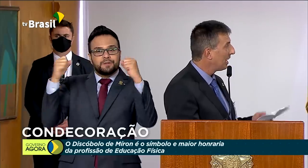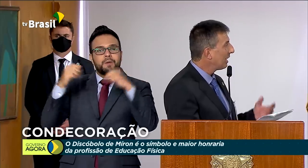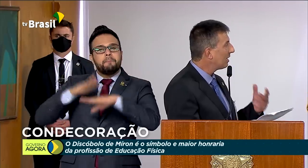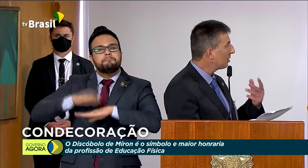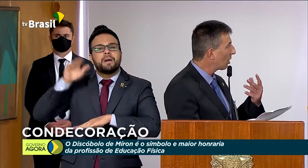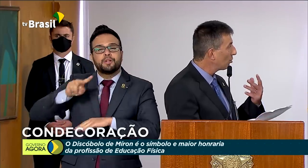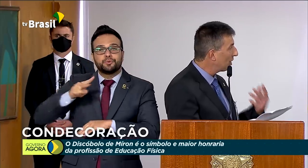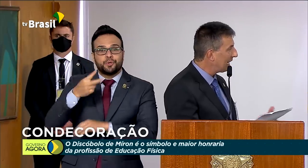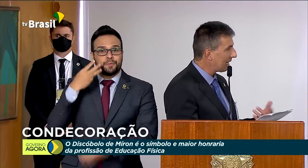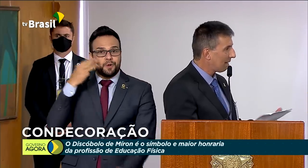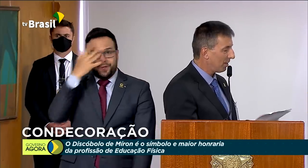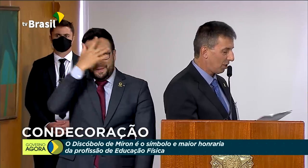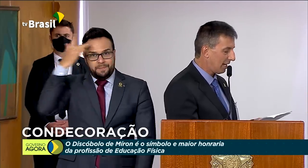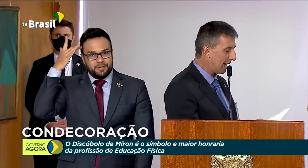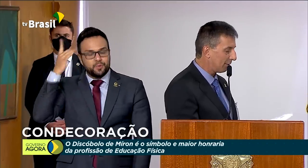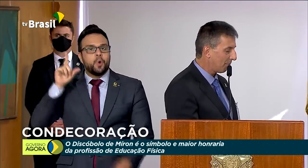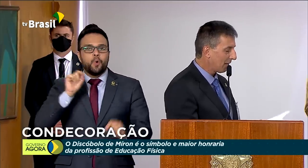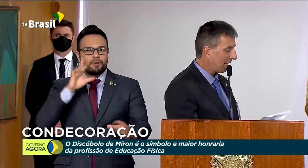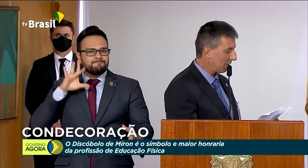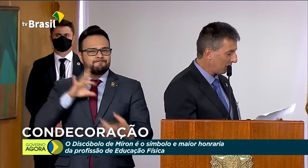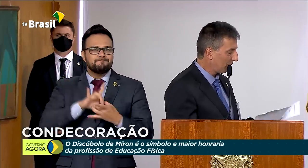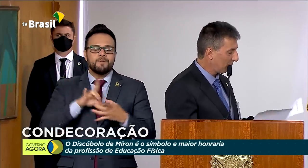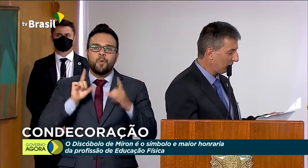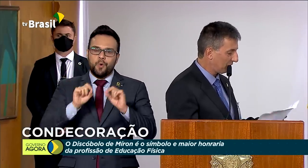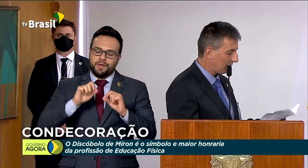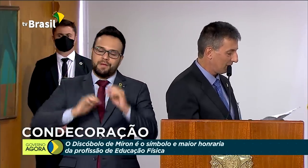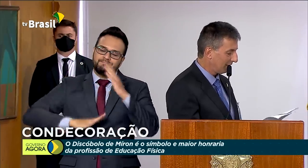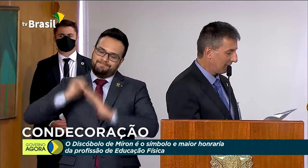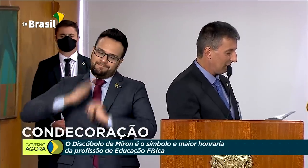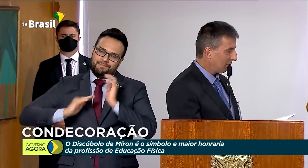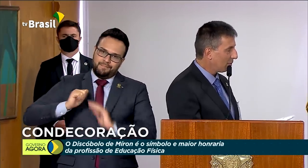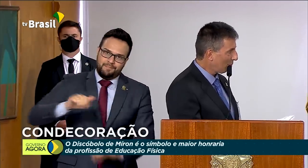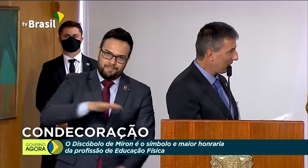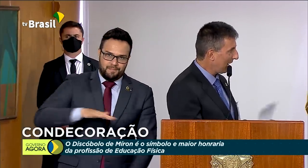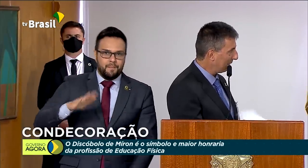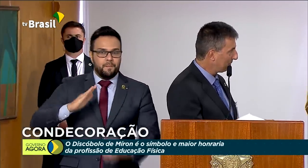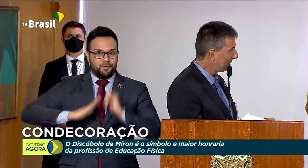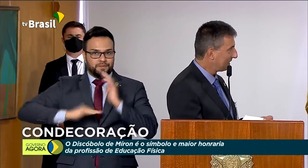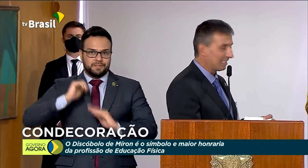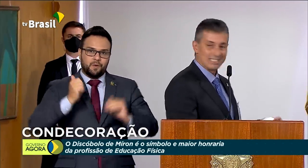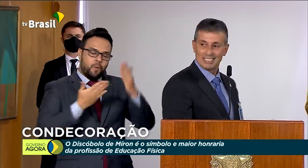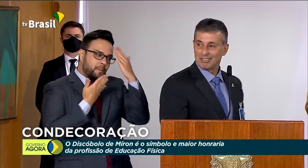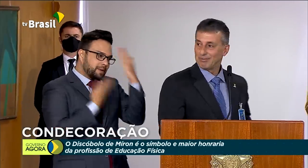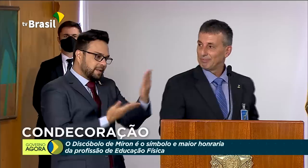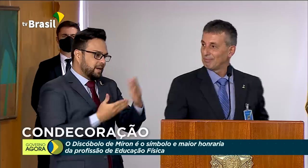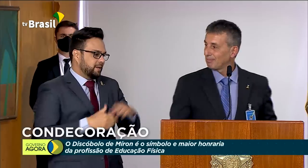pessoas que estão diretamente ligadas à nossa profissão. Muito obrigado.